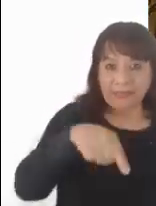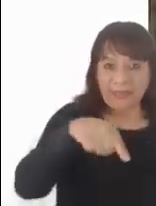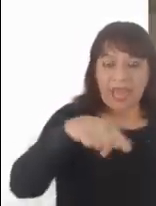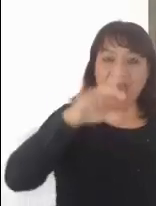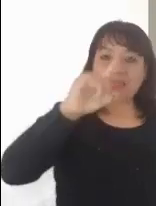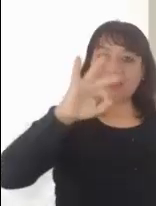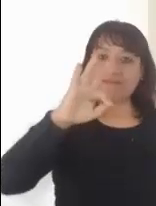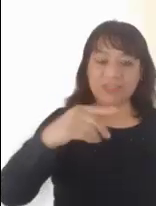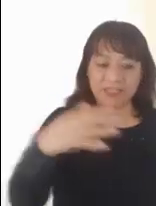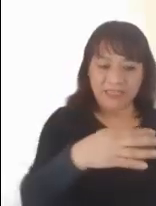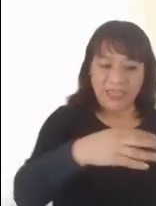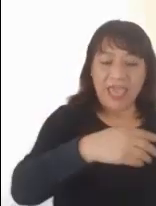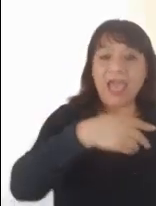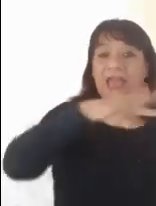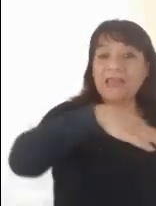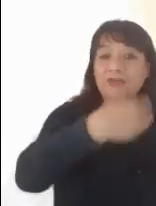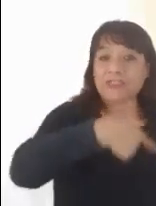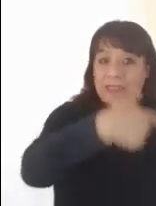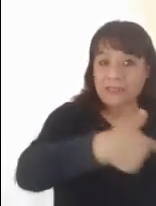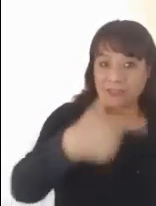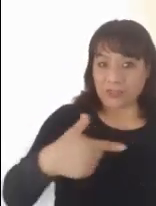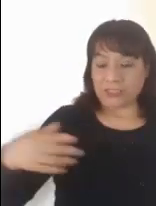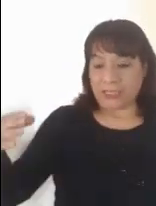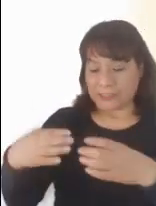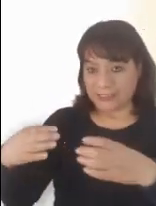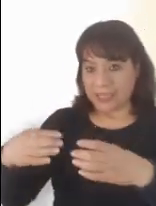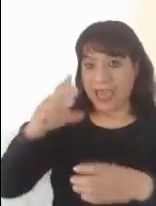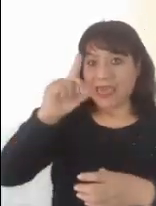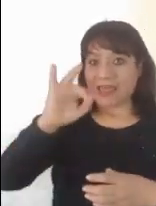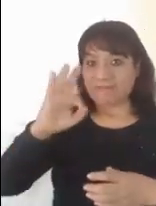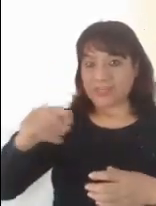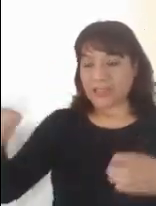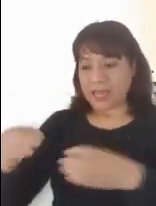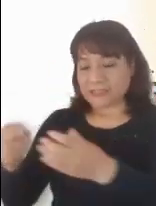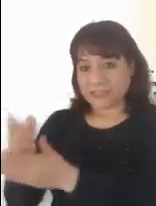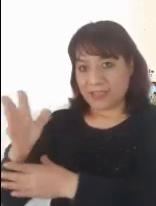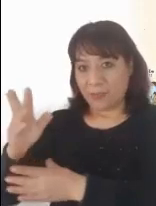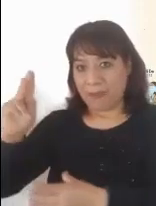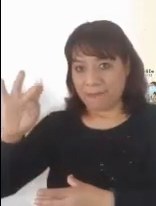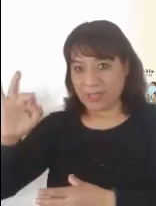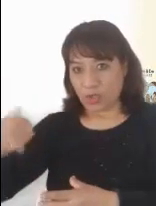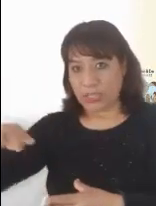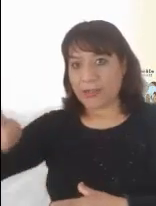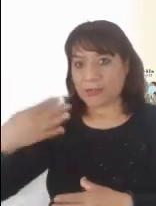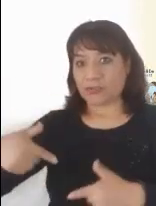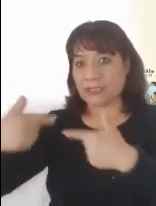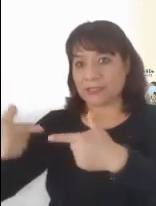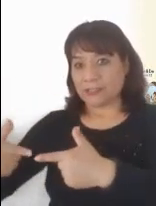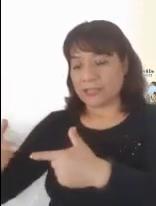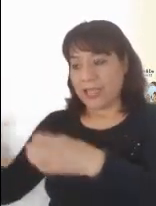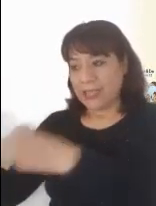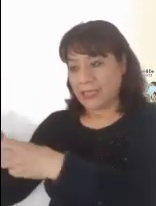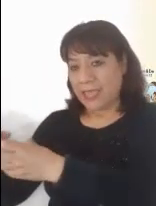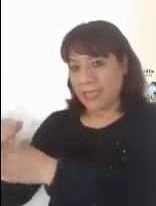Babilonia es de 14, y desde la deportación a Babilonia hasta Cristo es de 14.